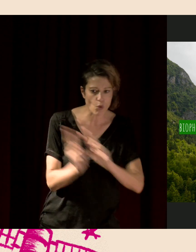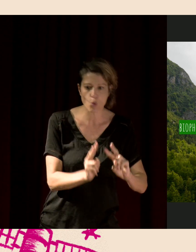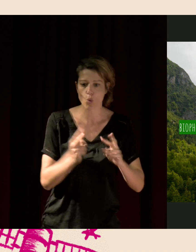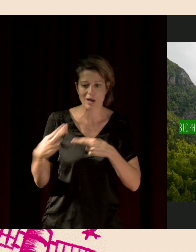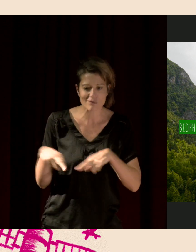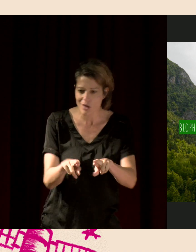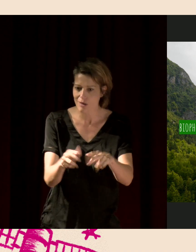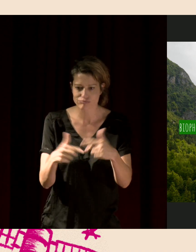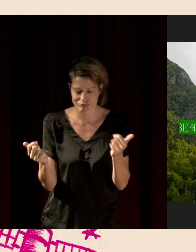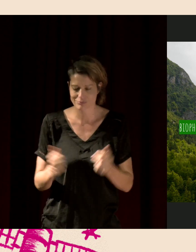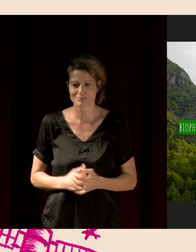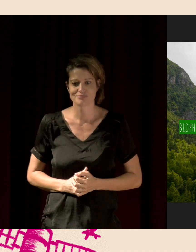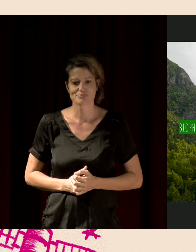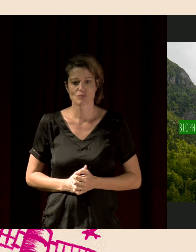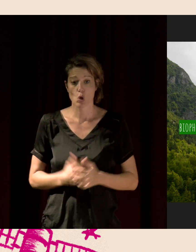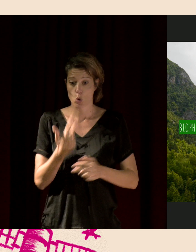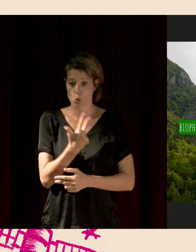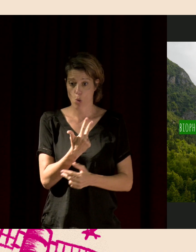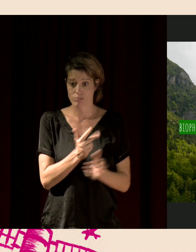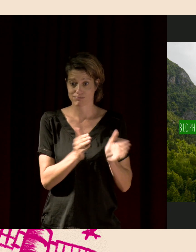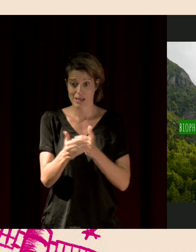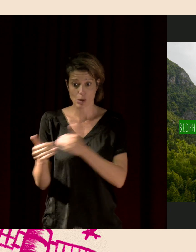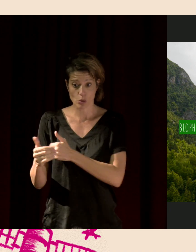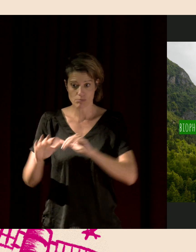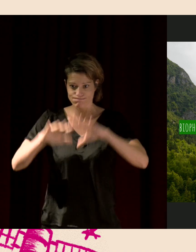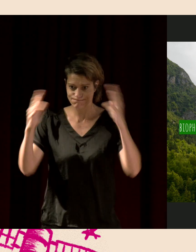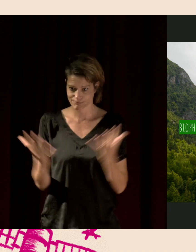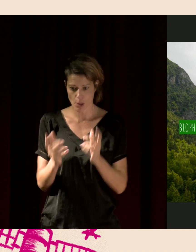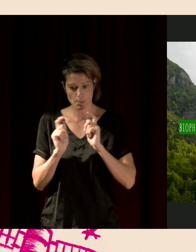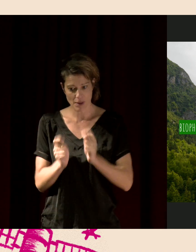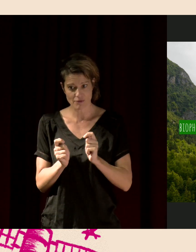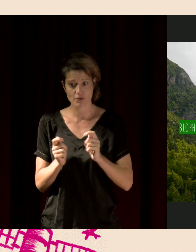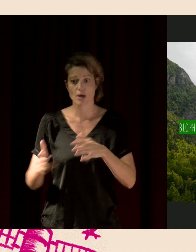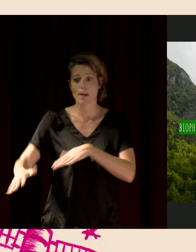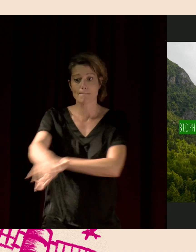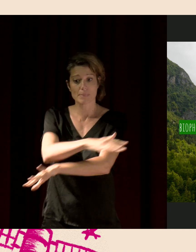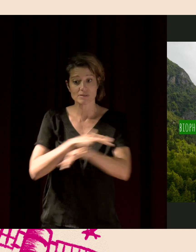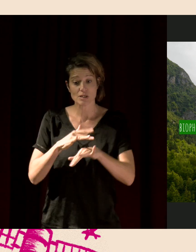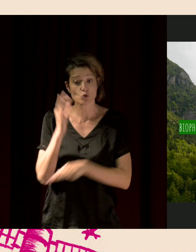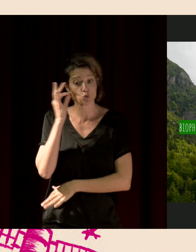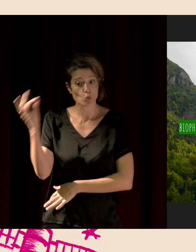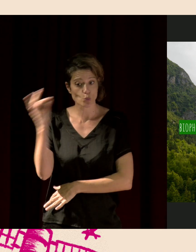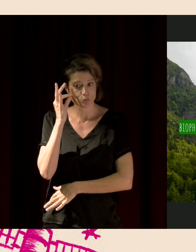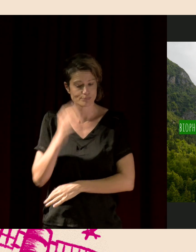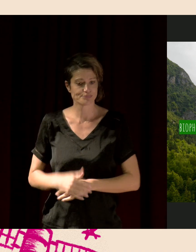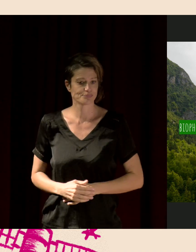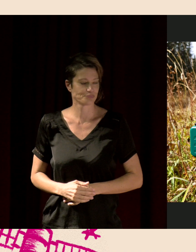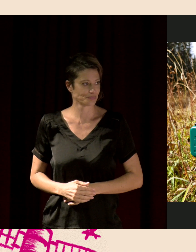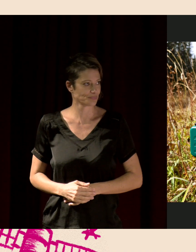rivière qui coule, etc. Et donc, ces trois ensembles constituent ce qu'on appelle les paysages sonores. C un mélange de tout cela.